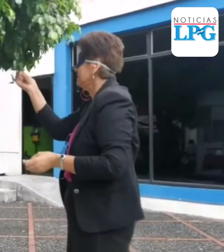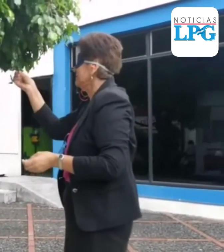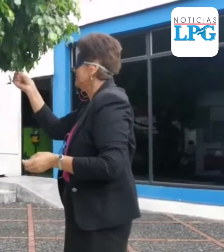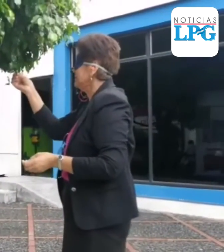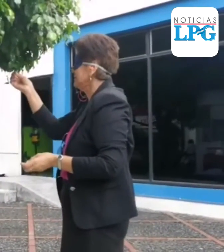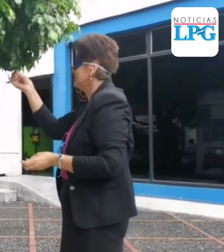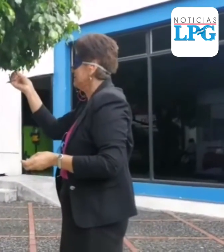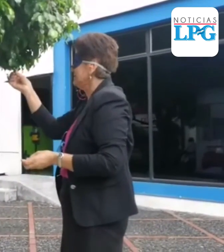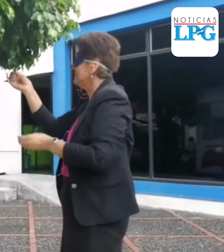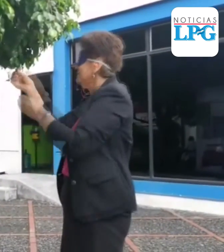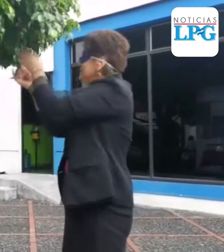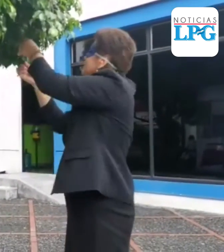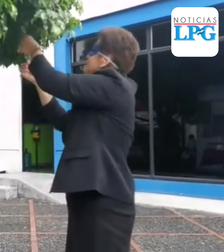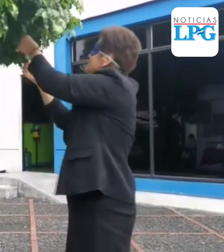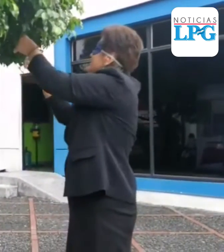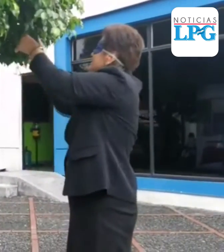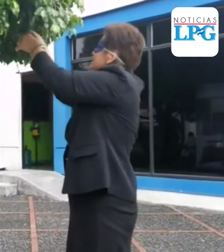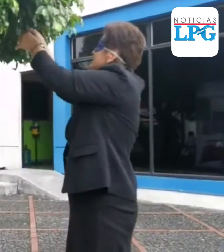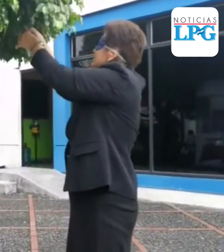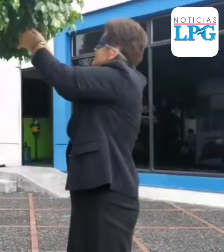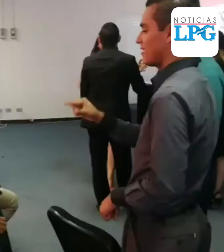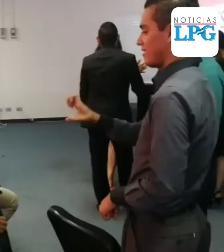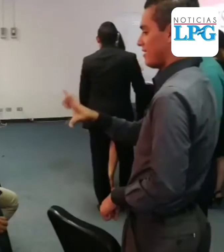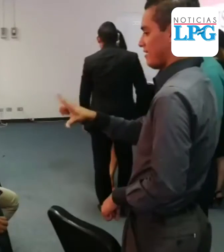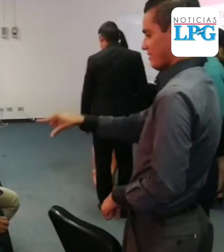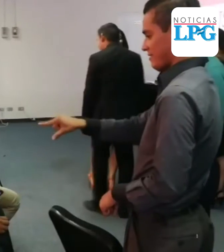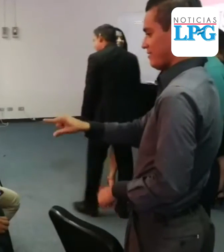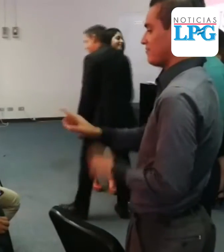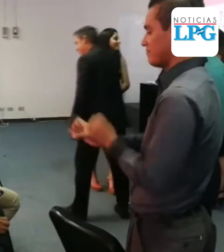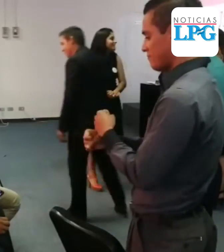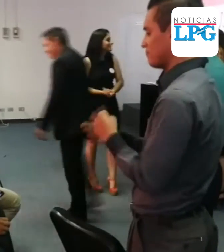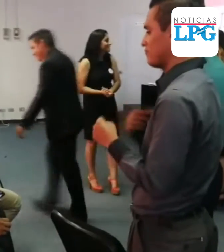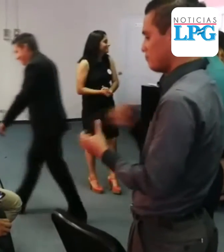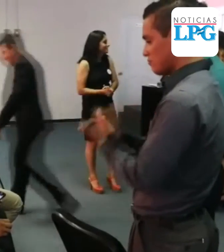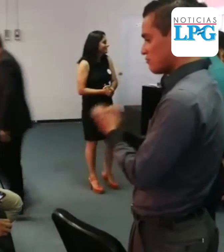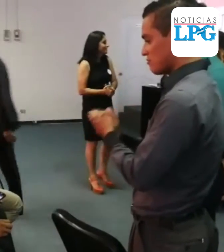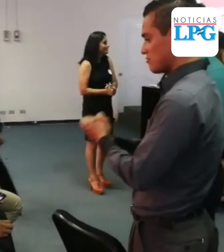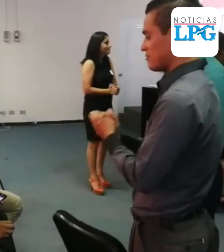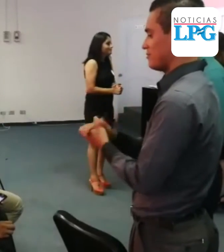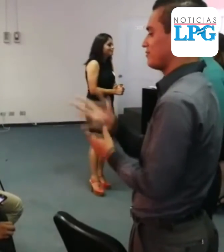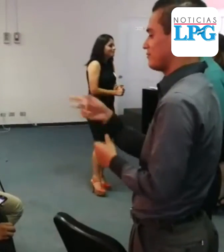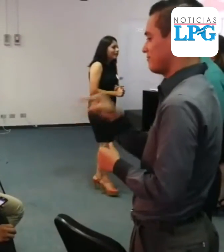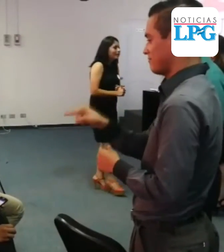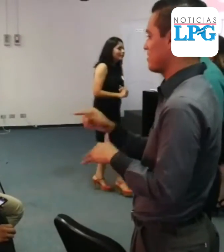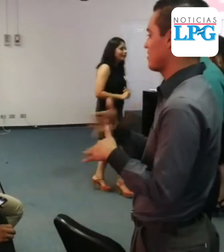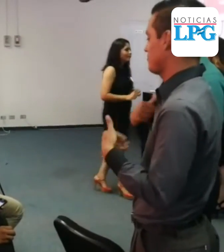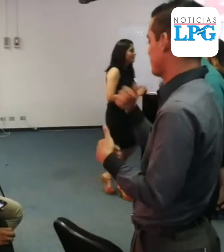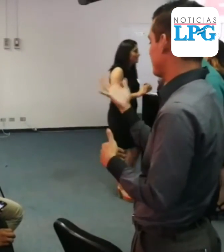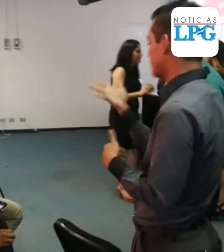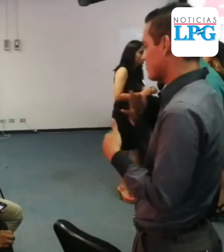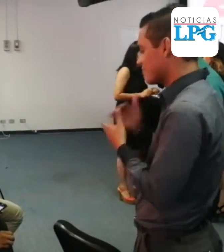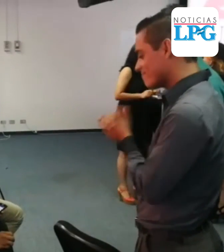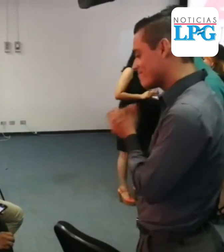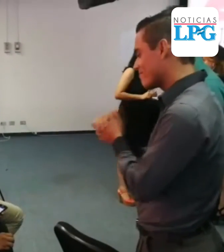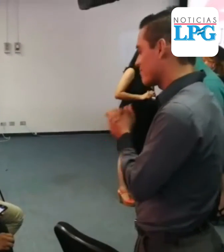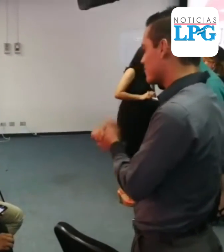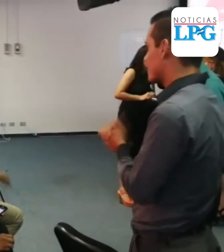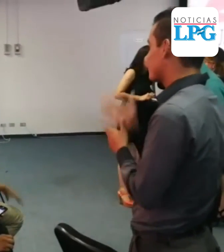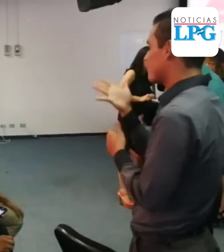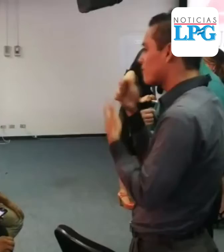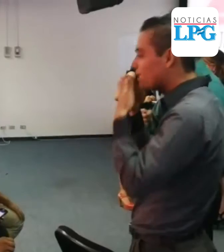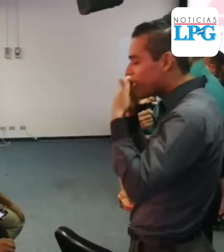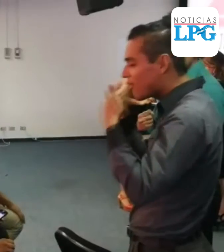ambos sentidos, que podría ser por accidentes o enfermedades. En El Salvador no se cuenta con un censo de personas con sordo-ceguera, ya que